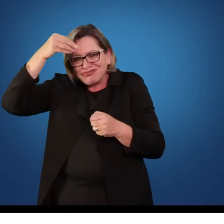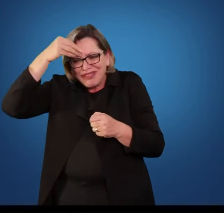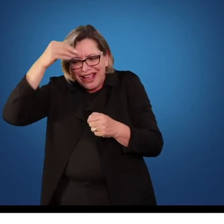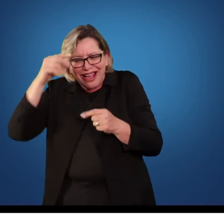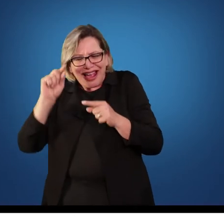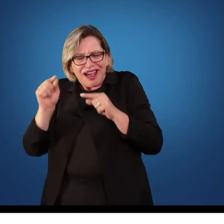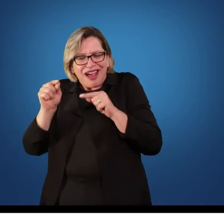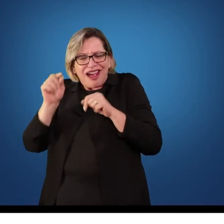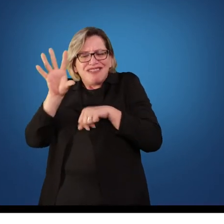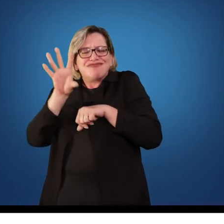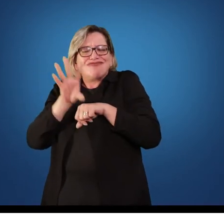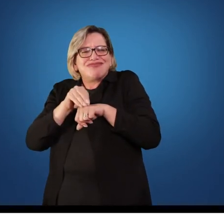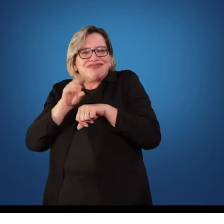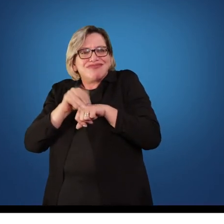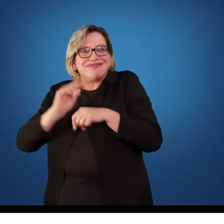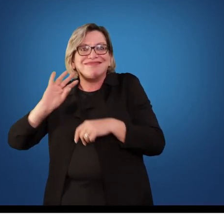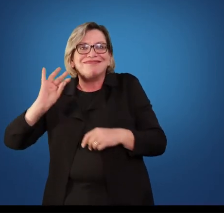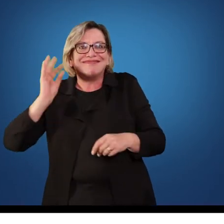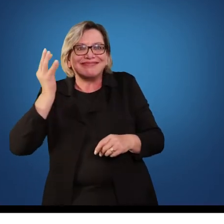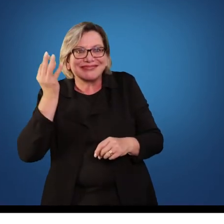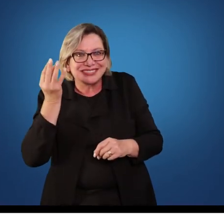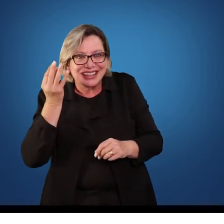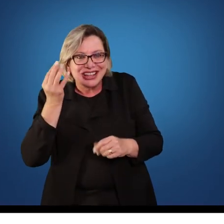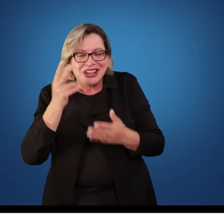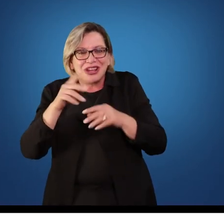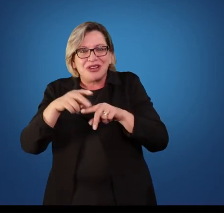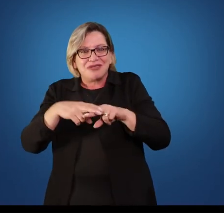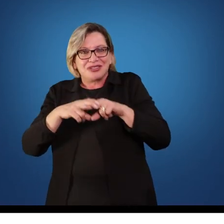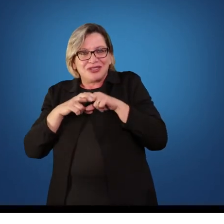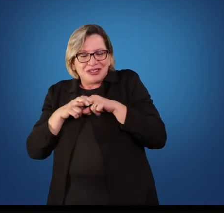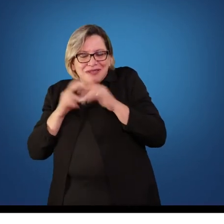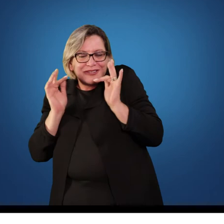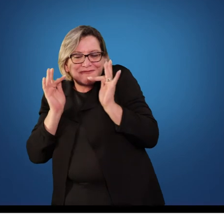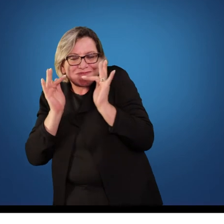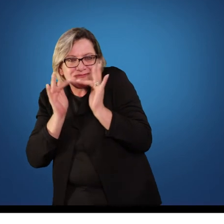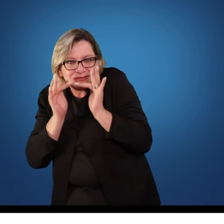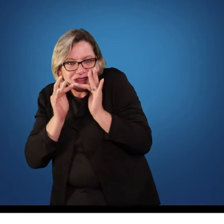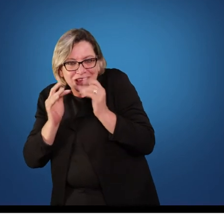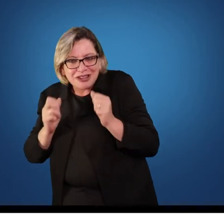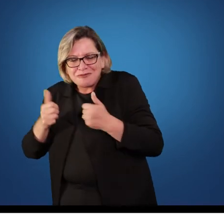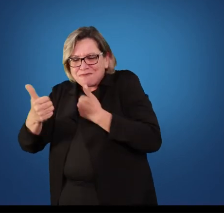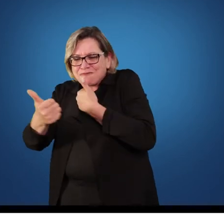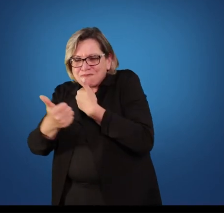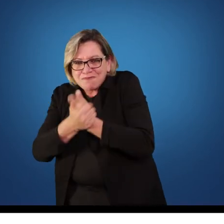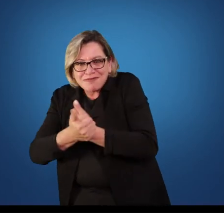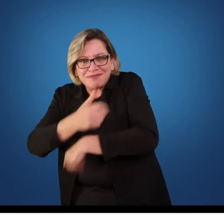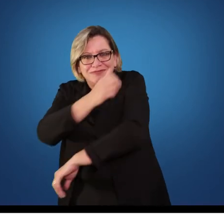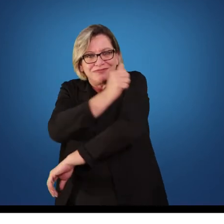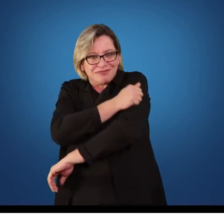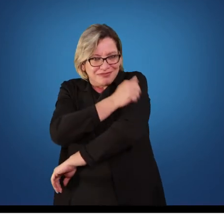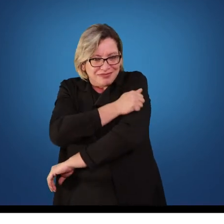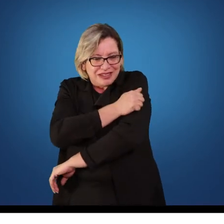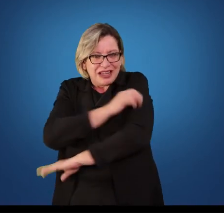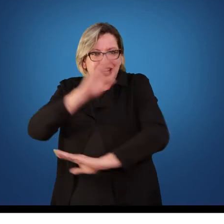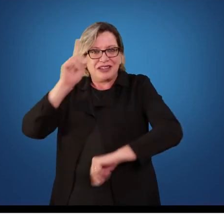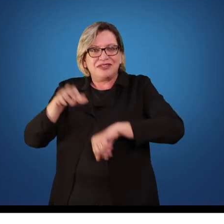dia a dia é que nos faz nos aproximarmos dos nossos alunos. esse momento do dia a dia faz com que o seu aluno se sinta